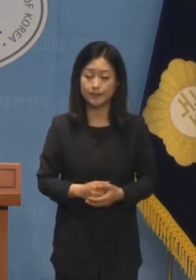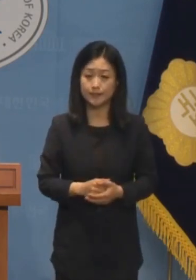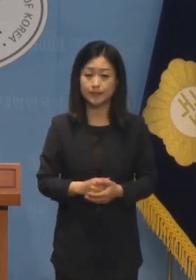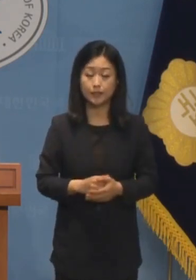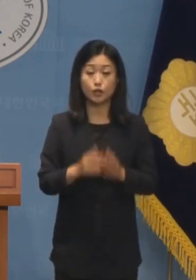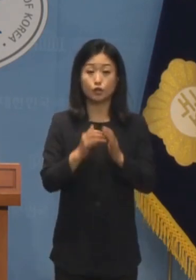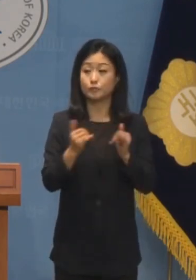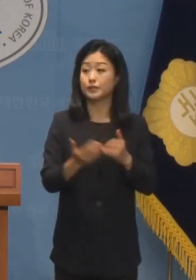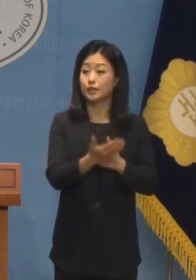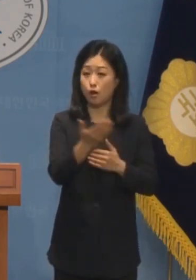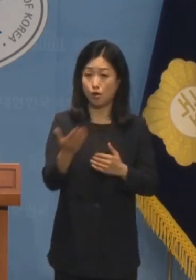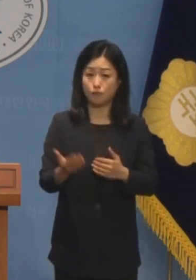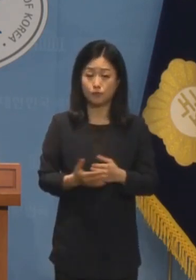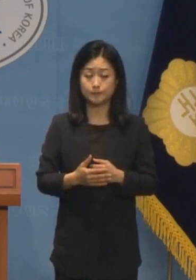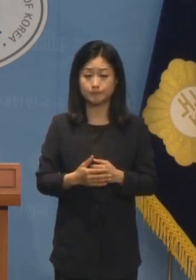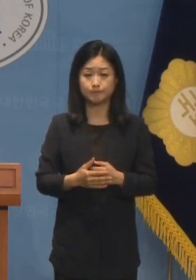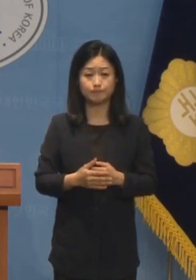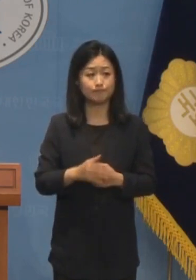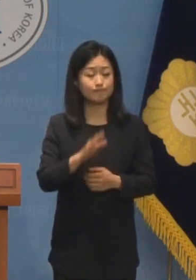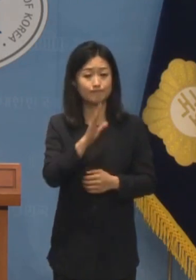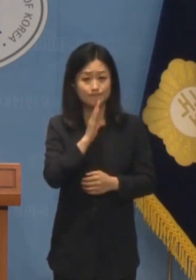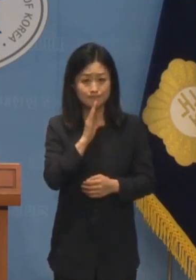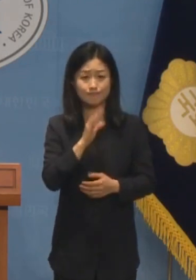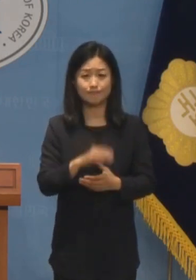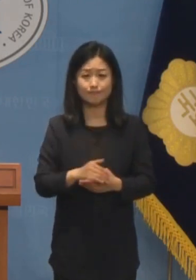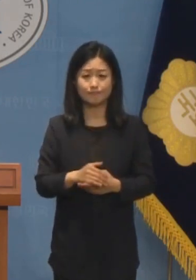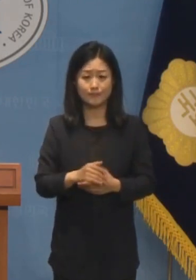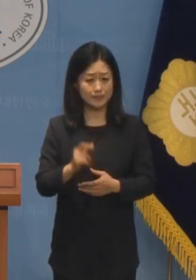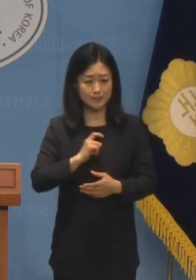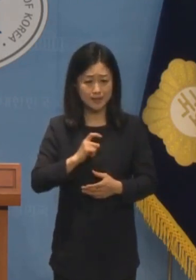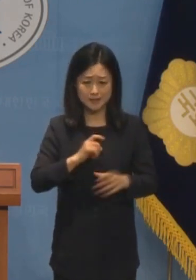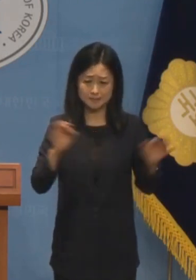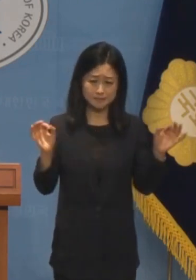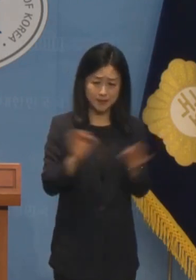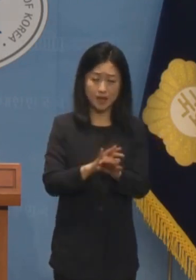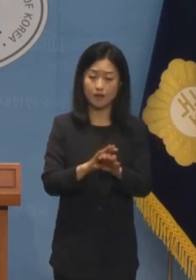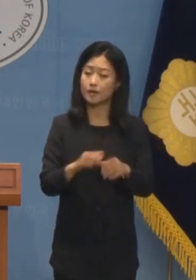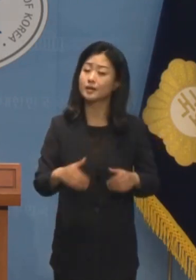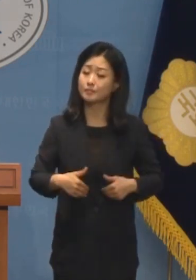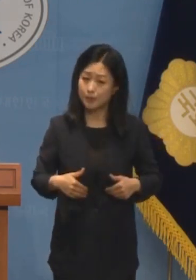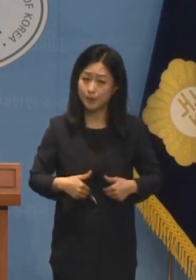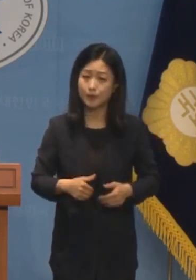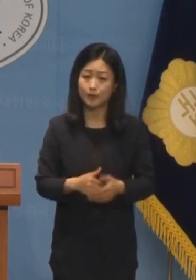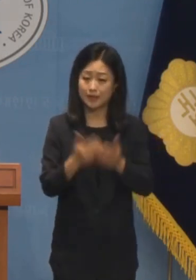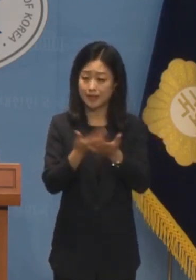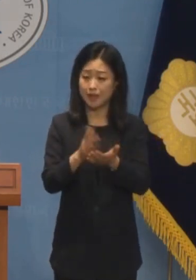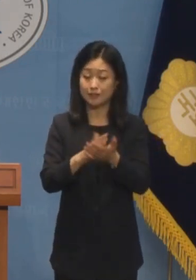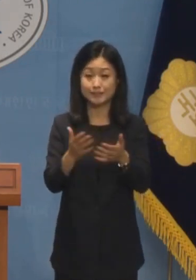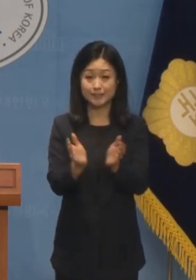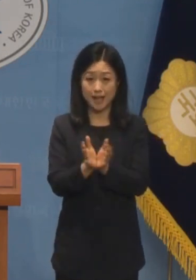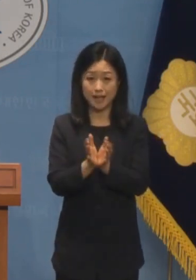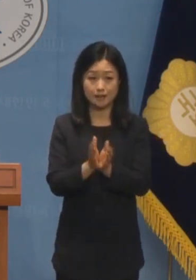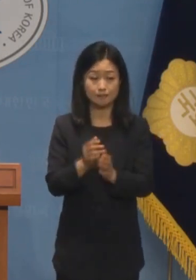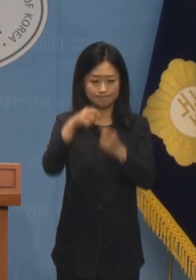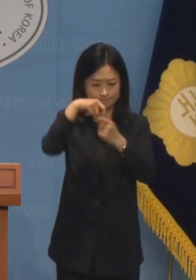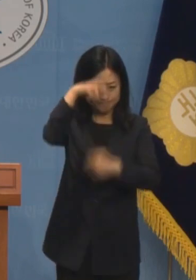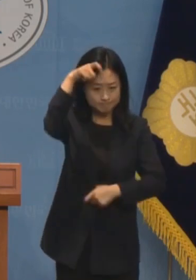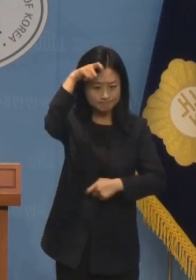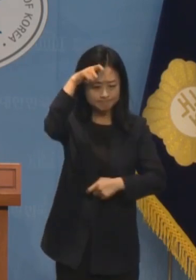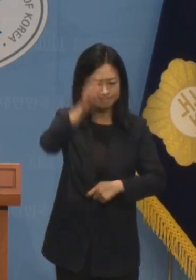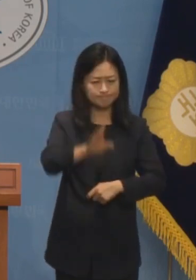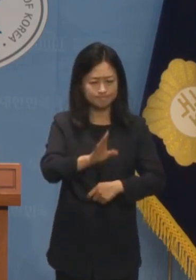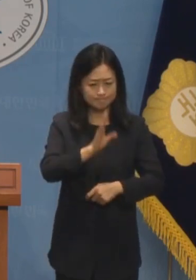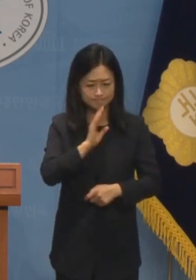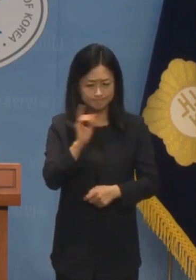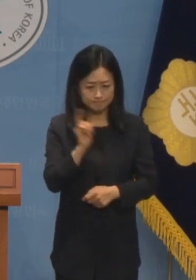국민들에게 한 점의 의혹도 남겨서는 안 될 것입니다 개혁신당은 두 눈 부릅뜨고 진실